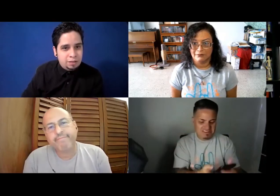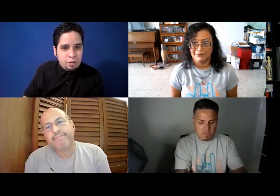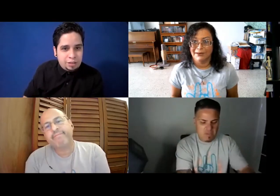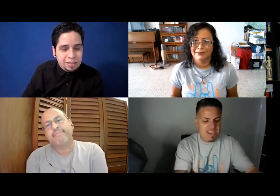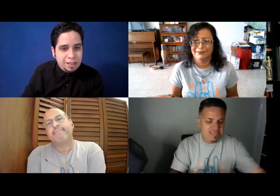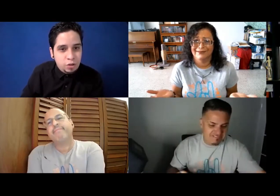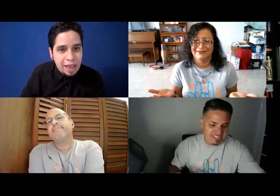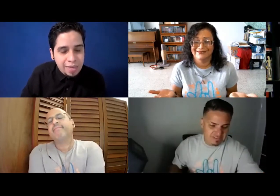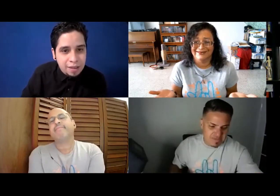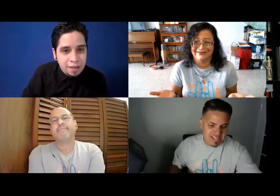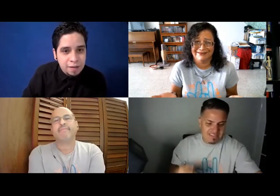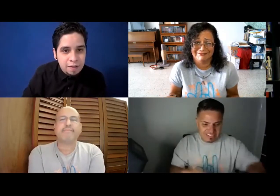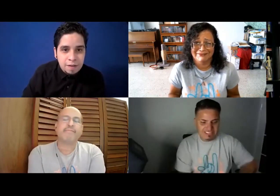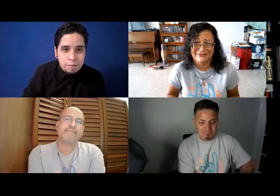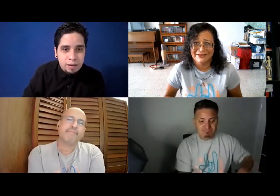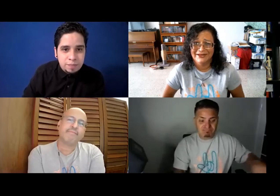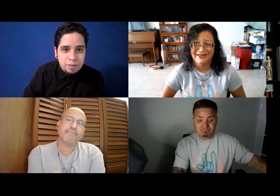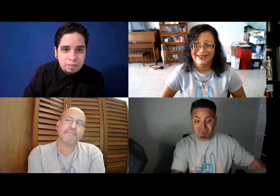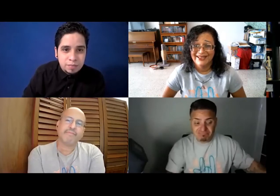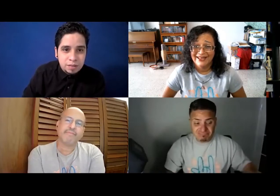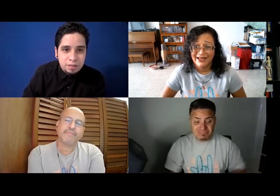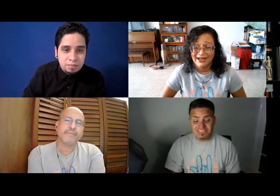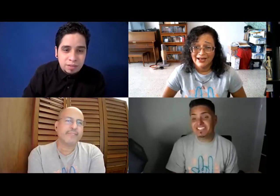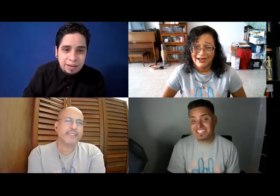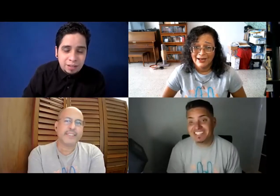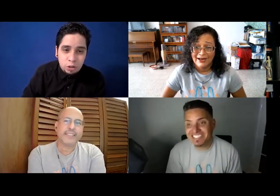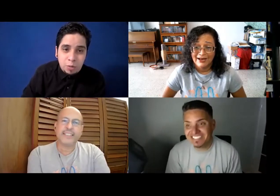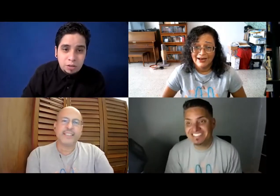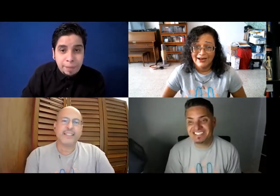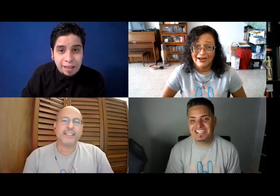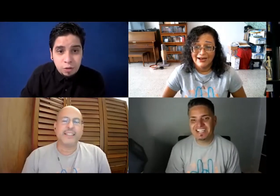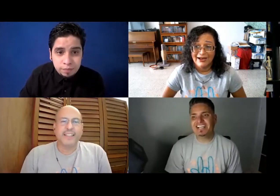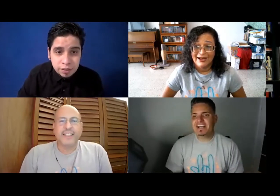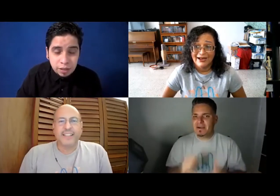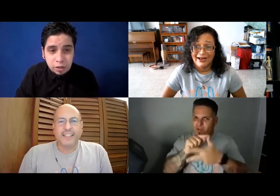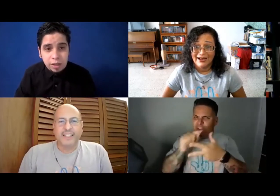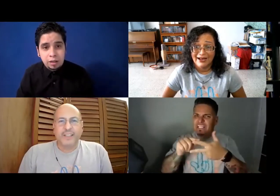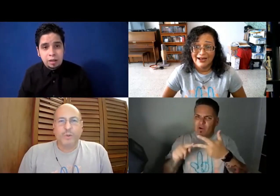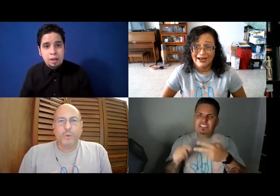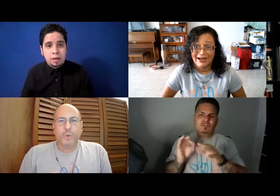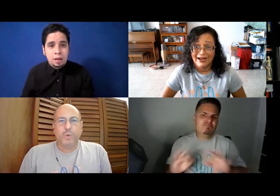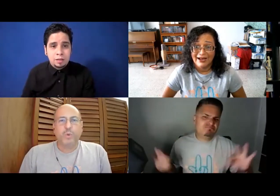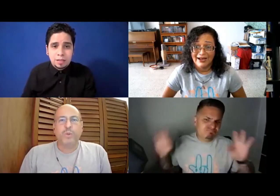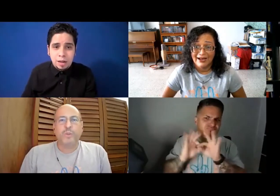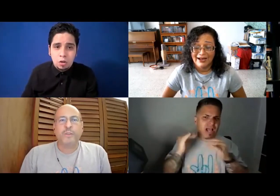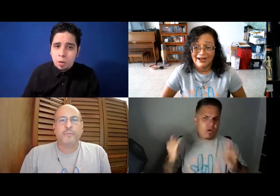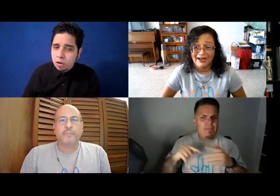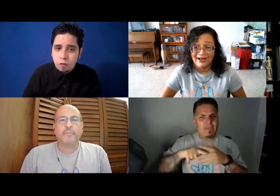O no estoy entendiendo nada. pues, todo esto está pasando, y esto es que, esas tres cosas yo pienso que son